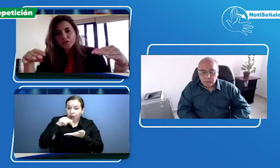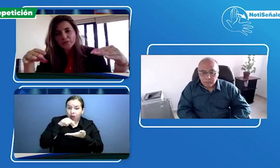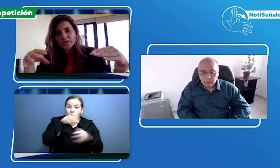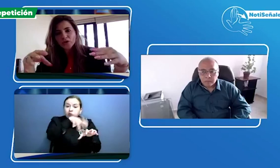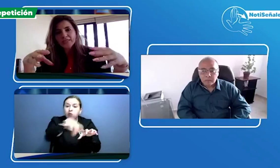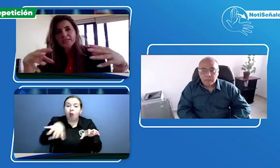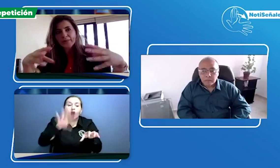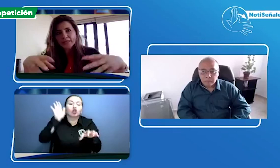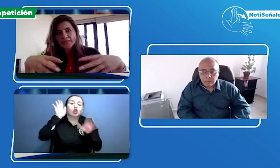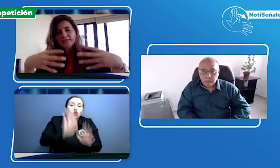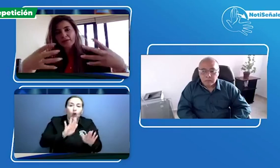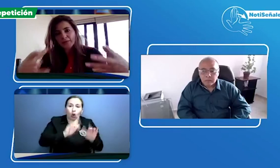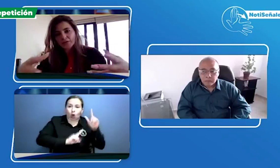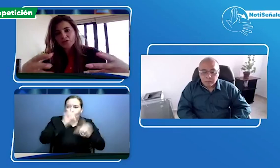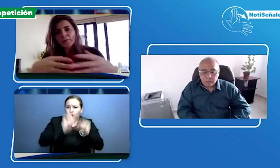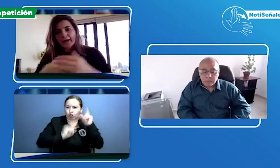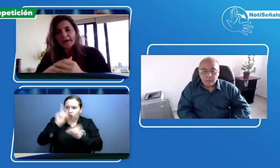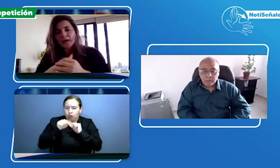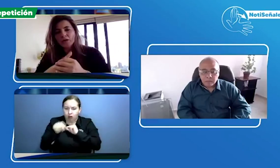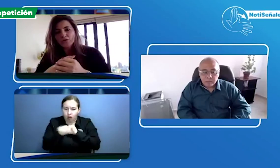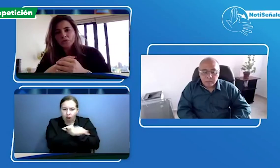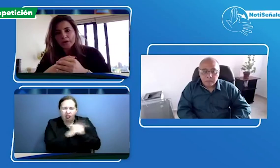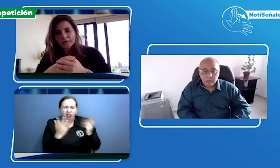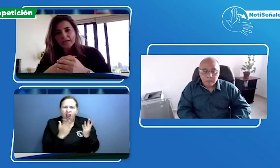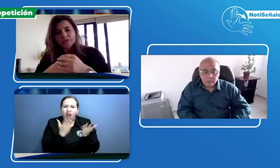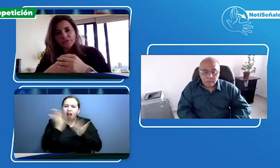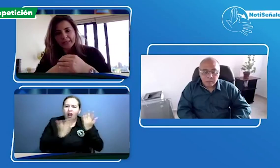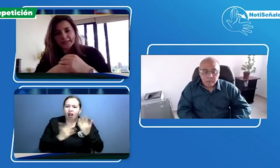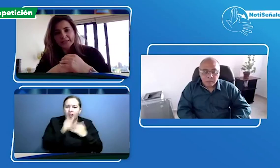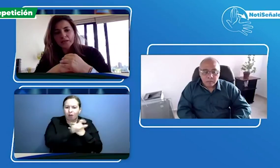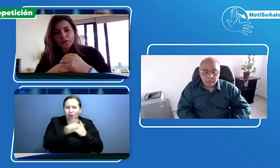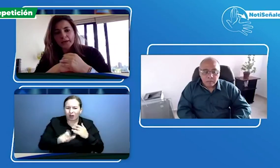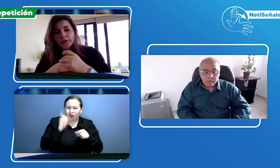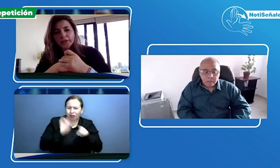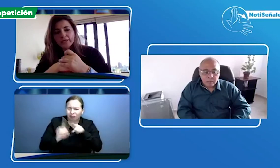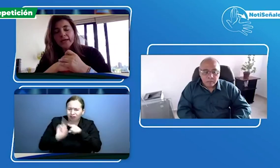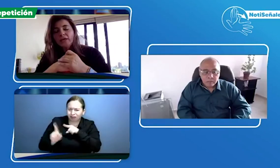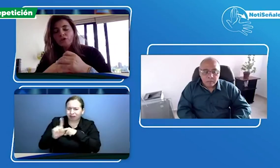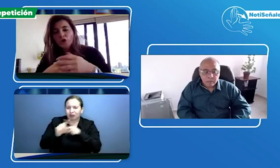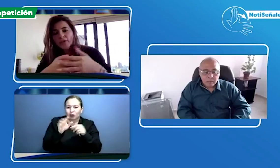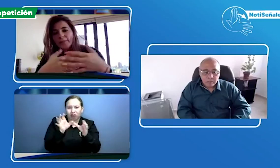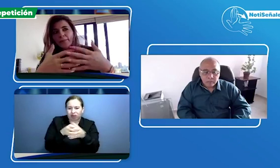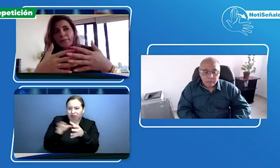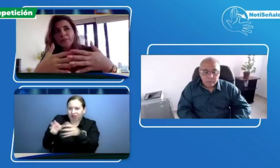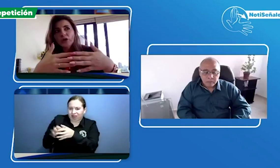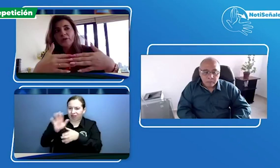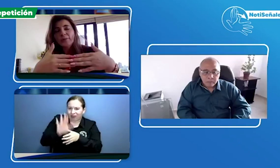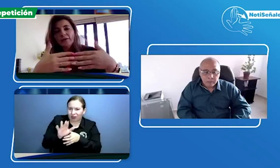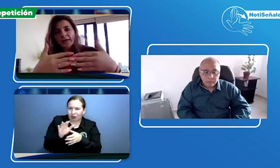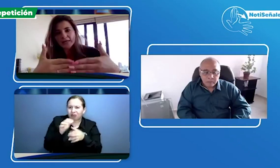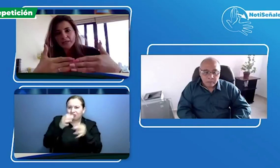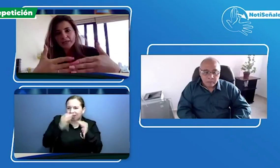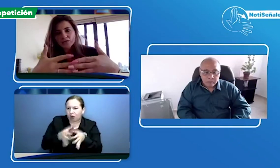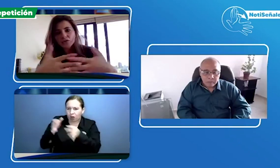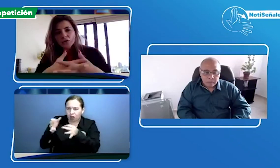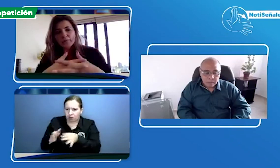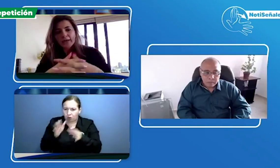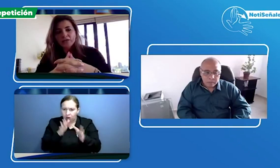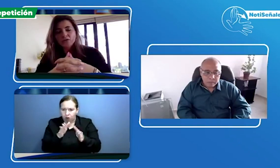subsidio y se prestan servicios para los usuarios de los diferentes aseguradores donde donde prevalecen estos convenios de